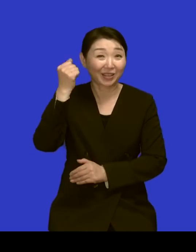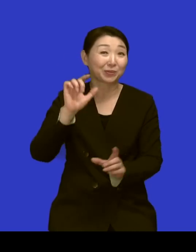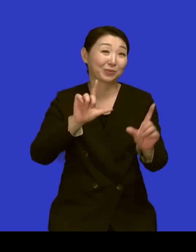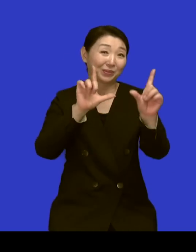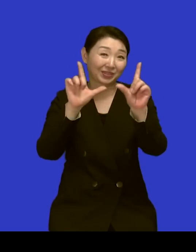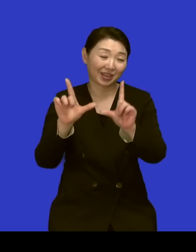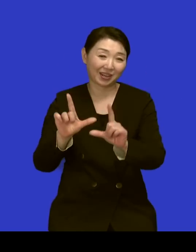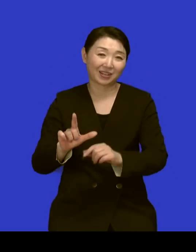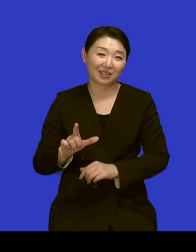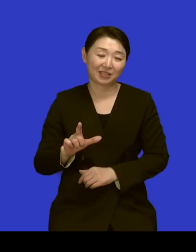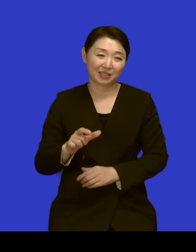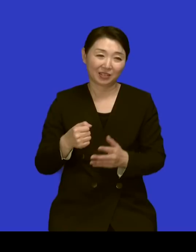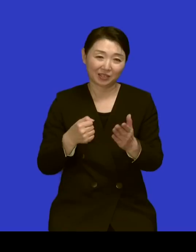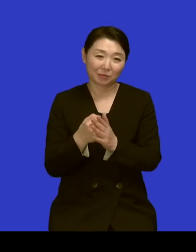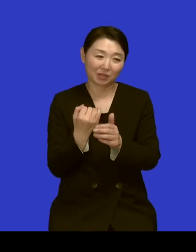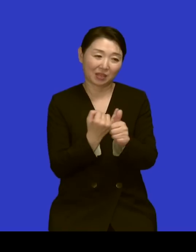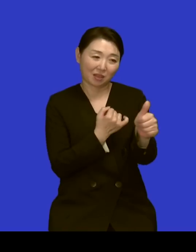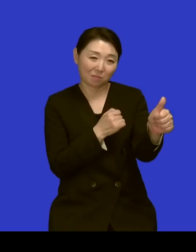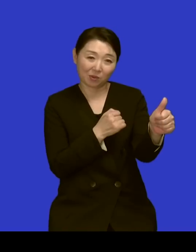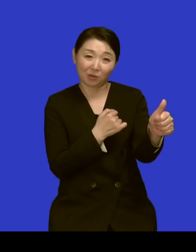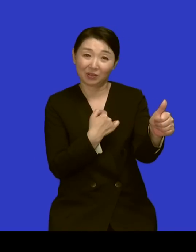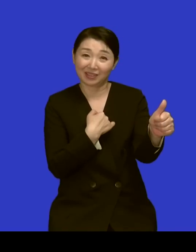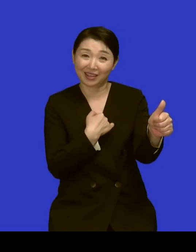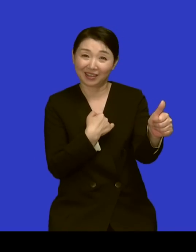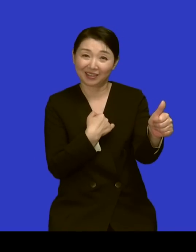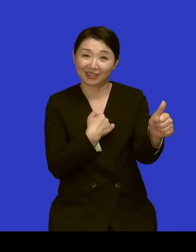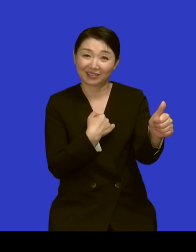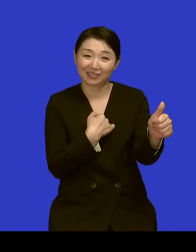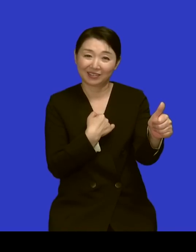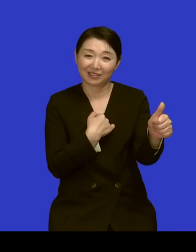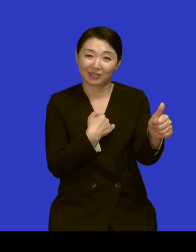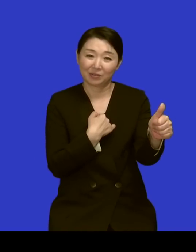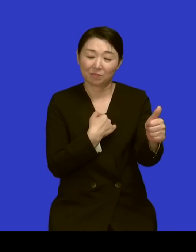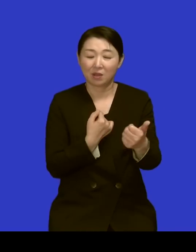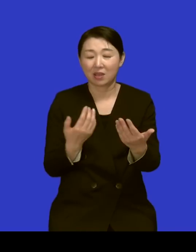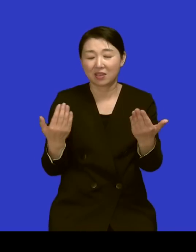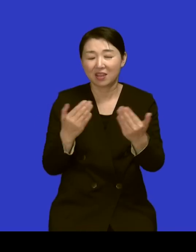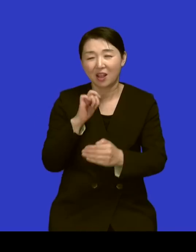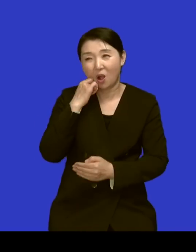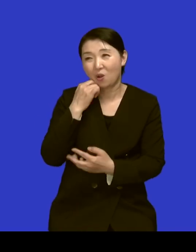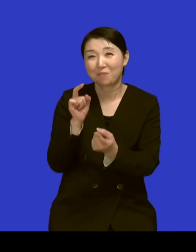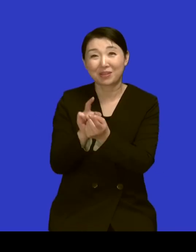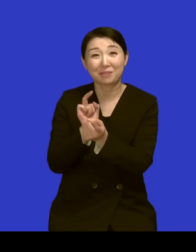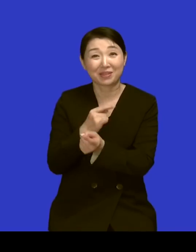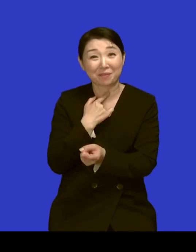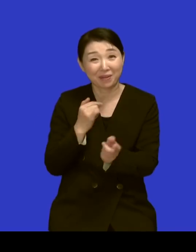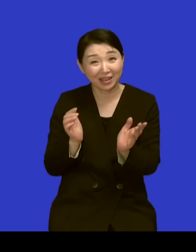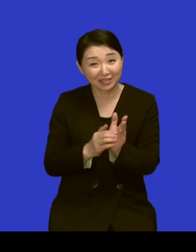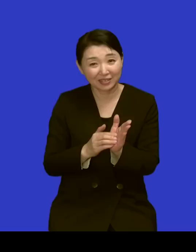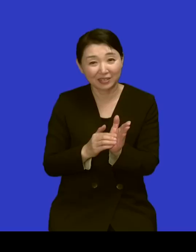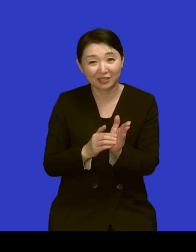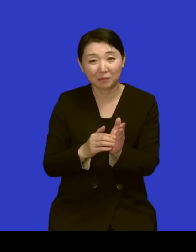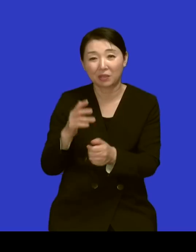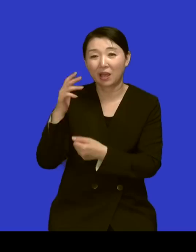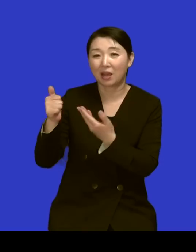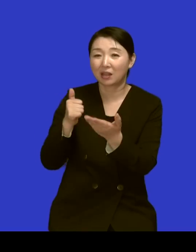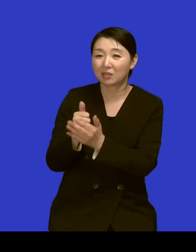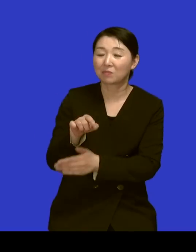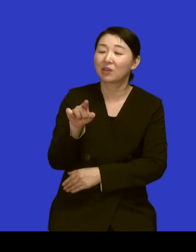남편이 옆에서 하도 저 그렇게 많은 일을 겪는 거 보더니 도대체 하나님이 너를 어디다